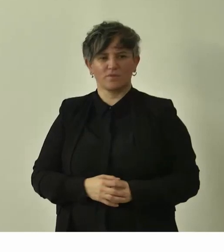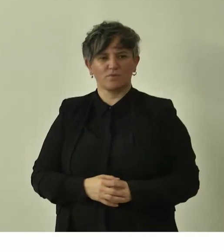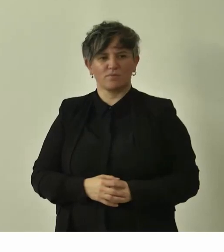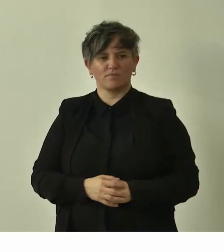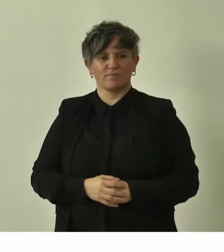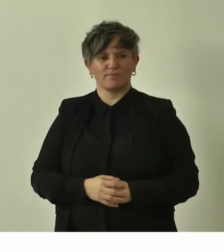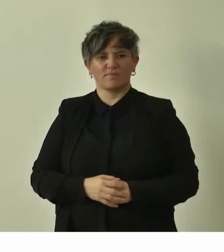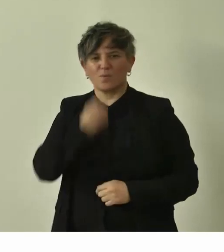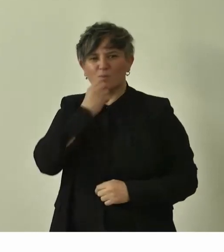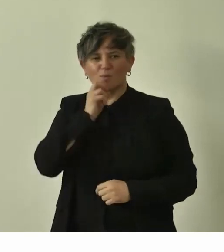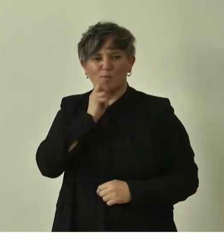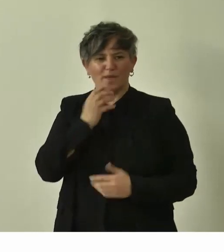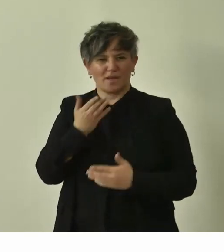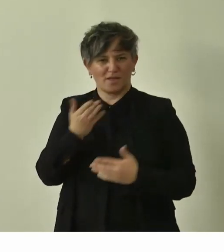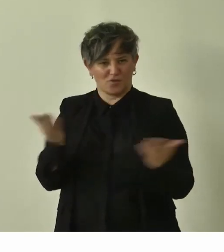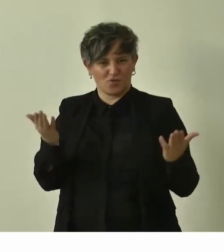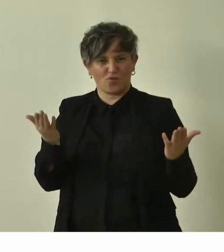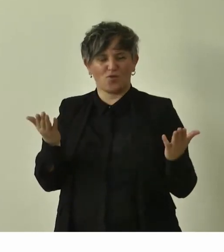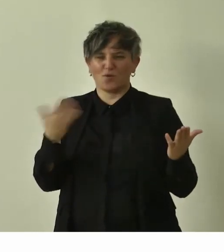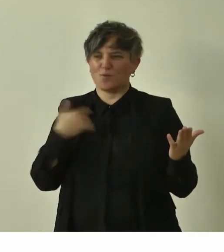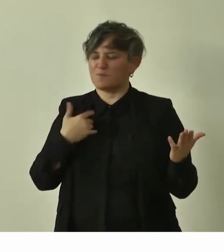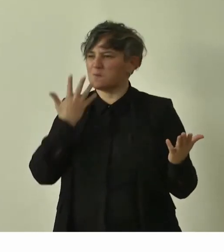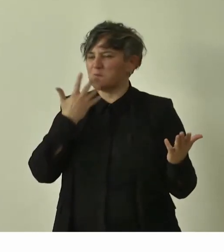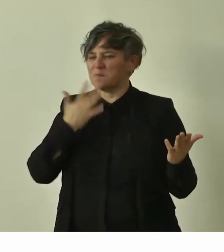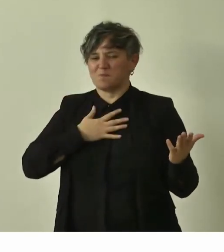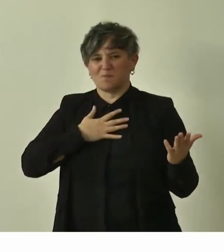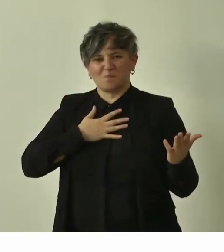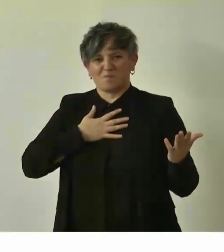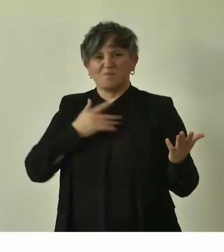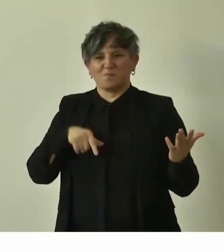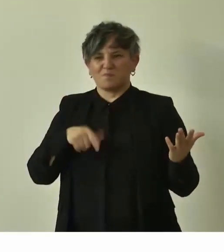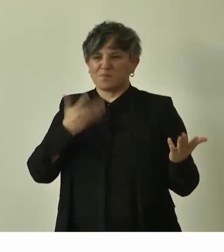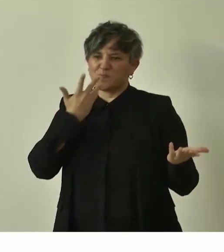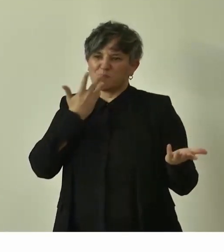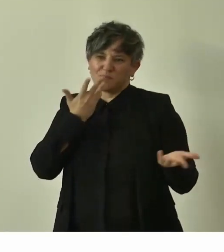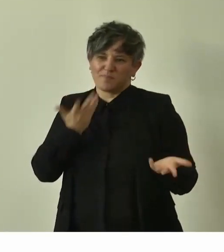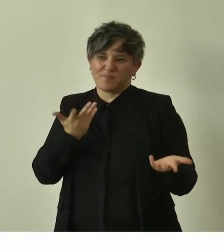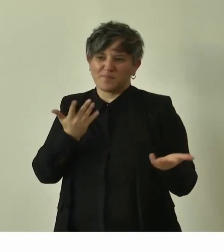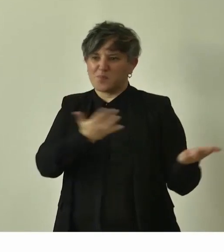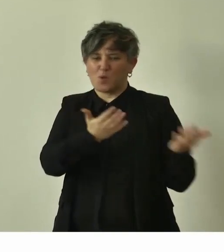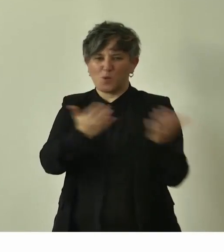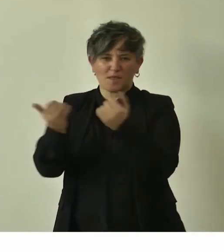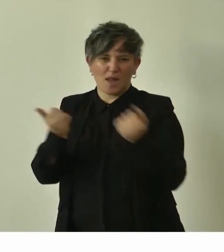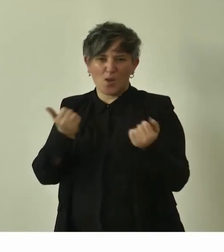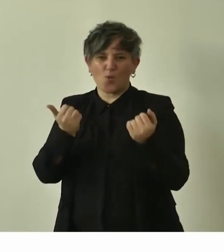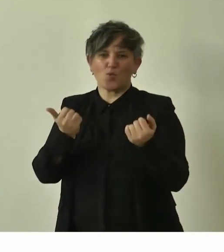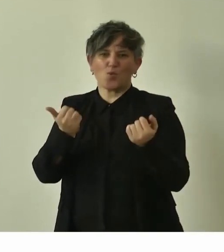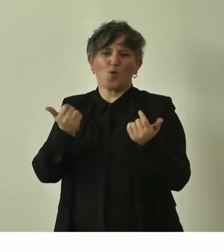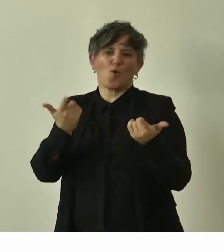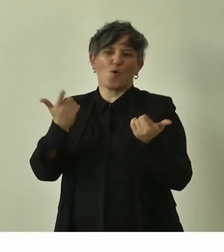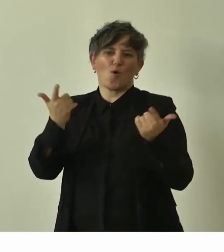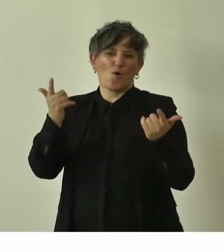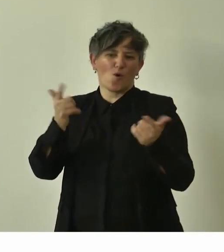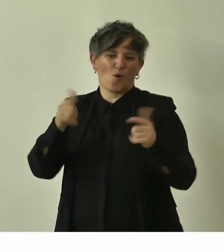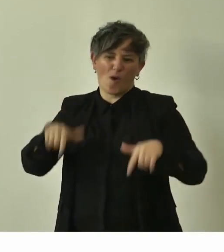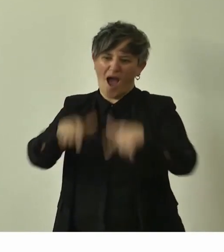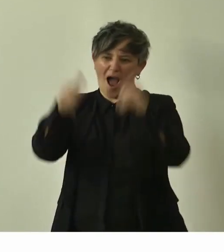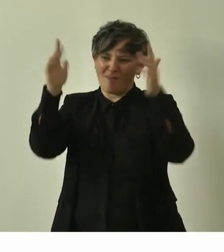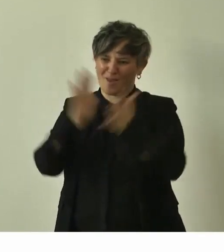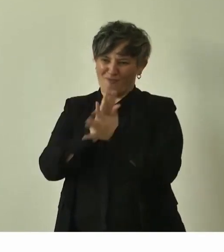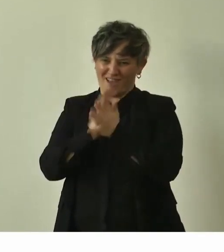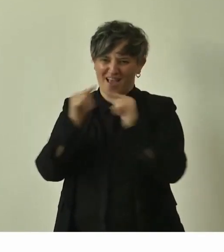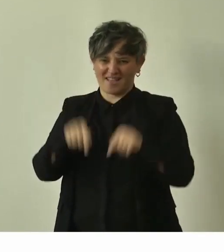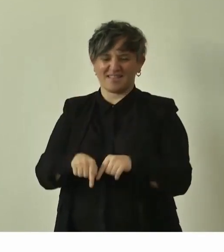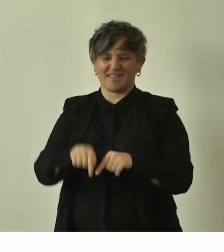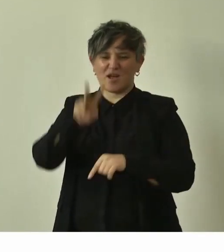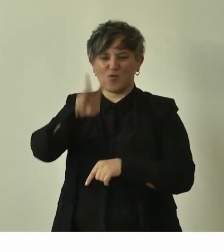Buon pomeriggio a tutti, è con grande piacere che noi intendiamo dare il saluto alla festa dell'albero dell'edizione